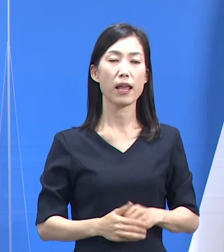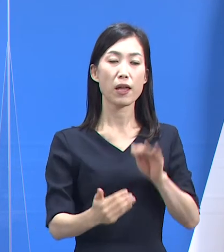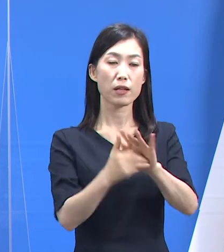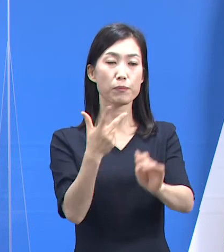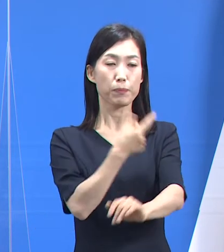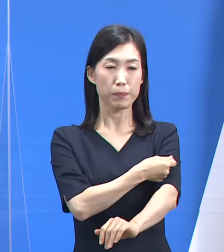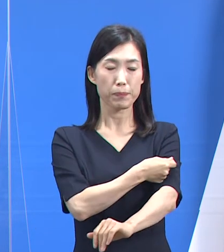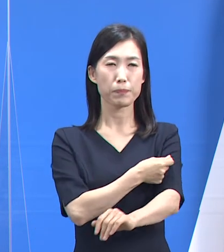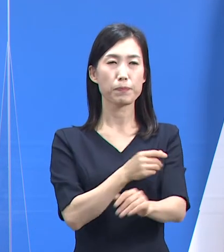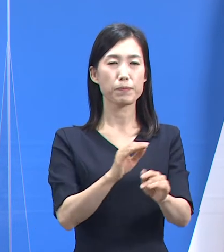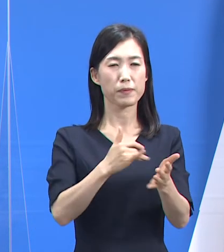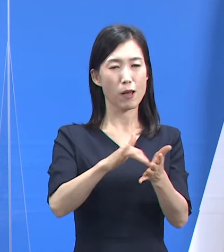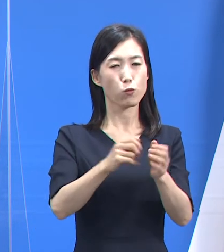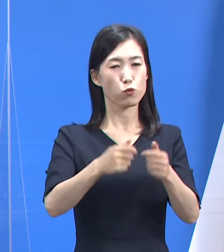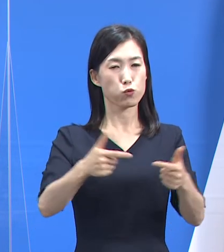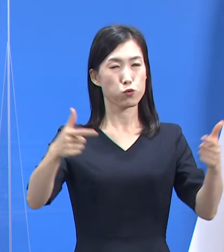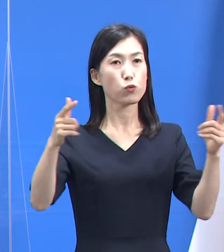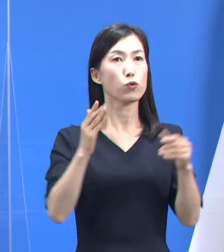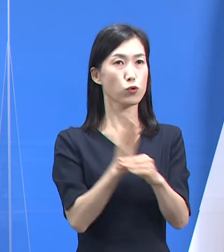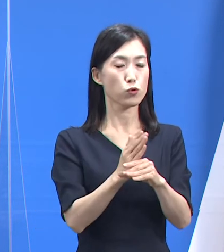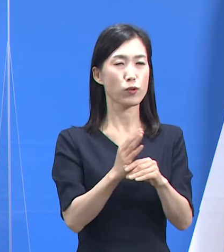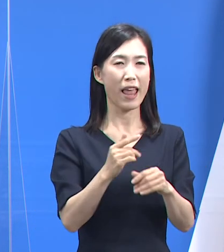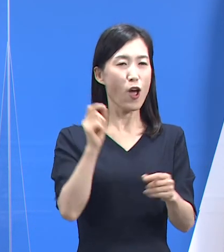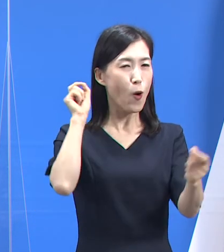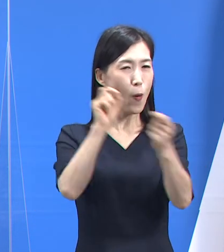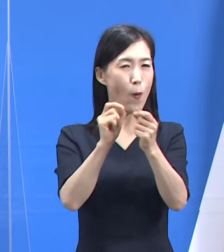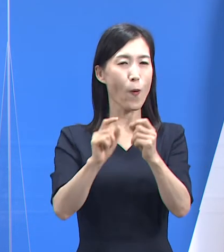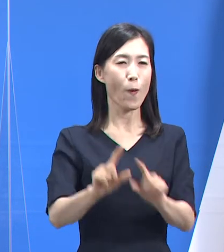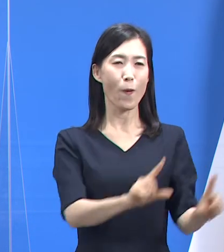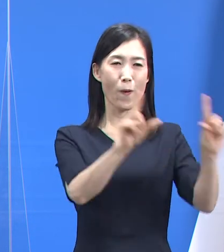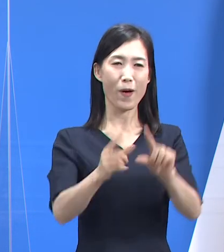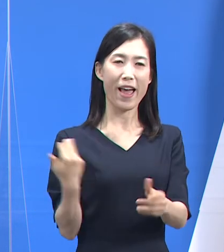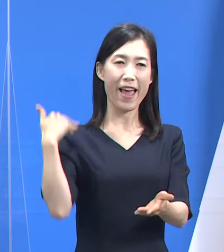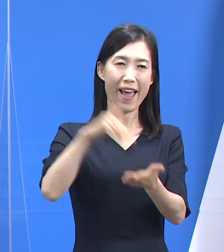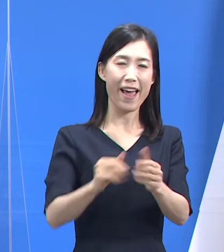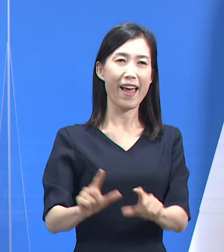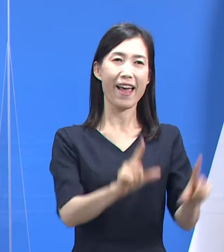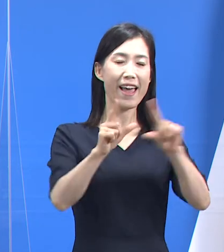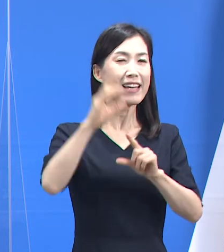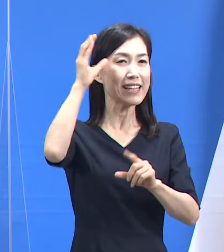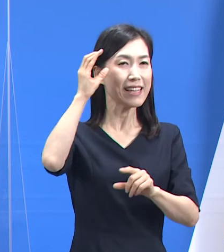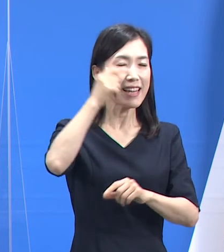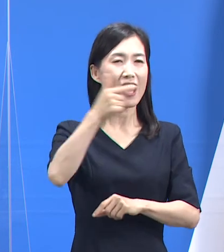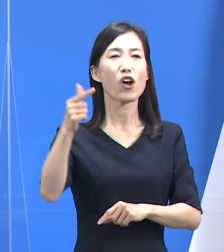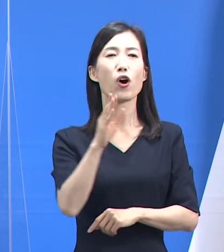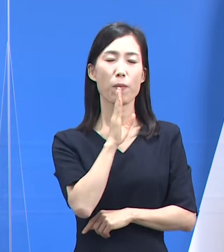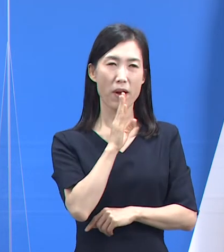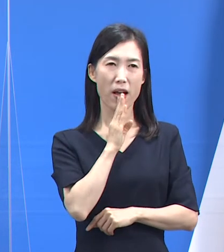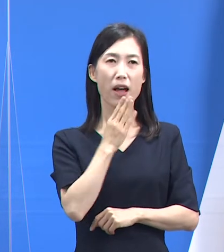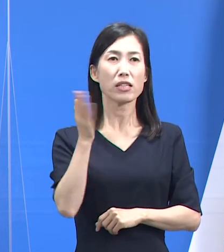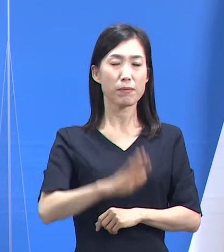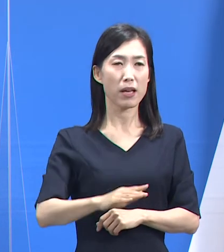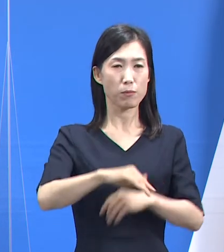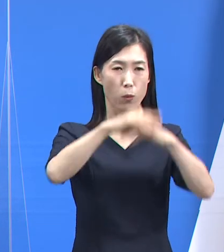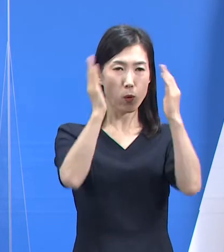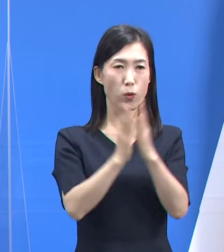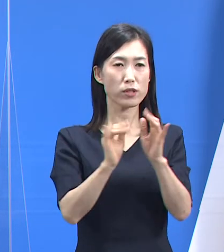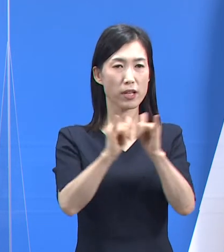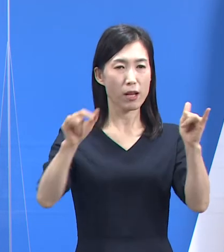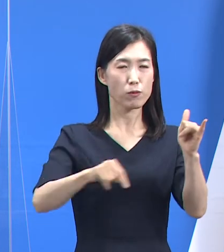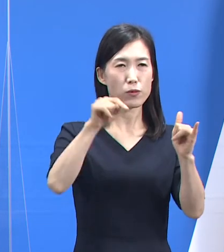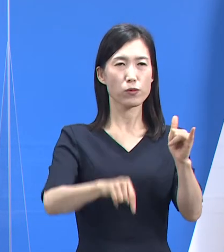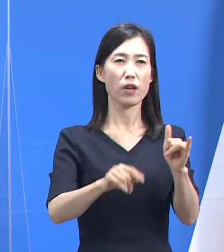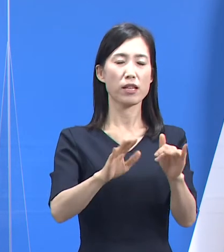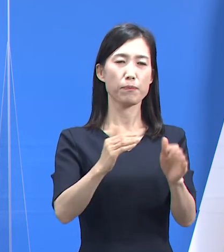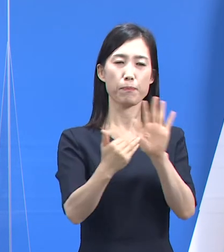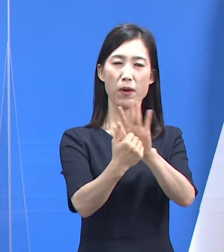접종률이 상승하고 일상회복에 대한 기대가 점차 높아지는 것은 사실이지만 아직 전체 인구 대비 면역